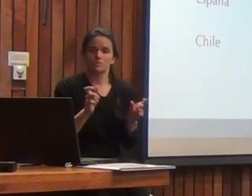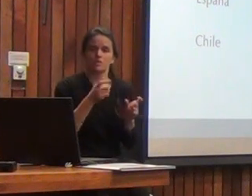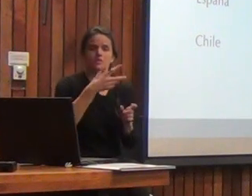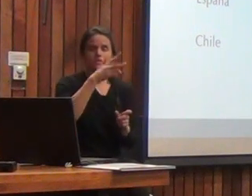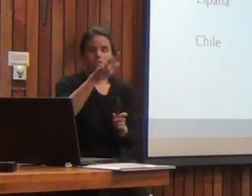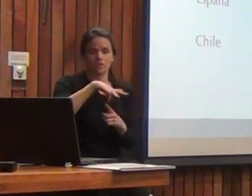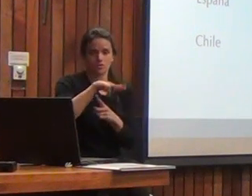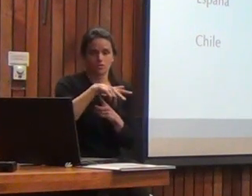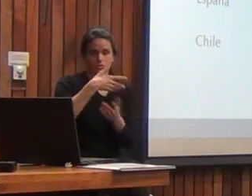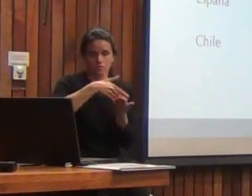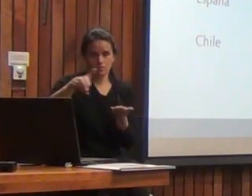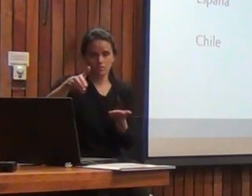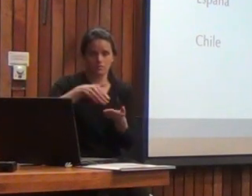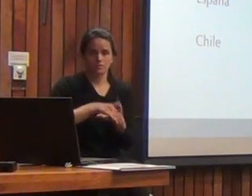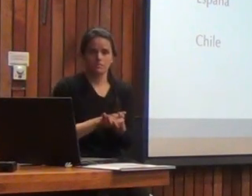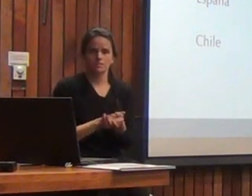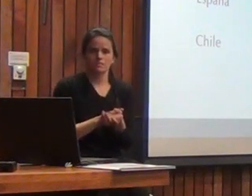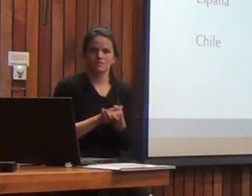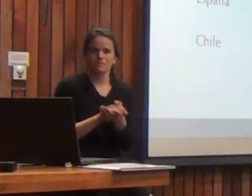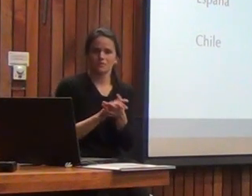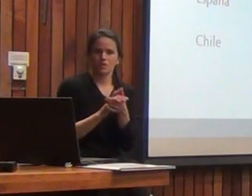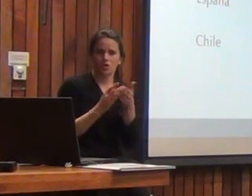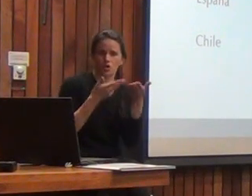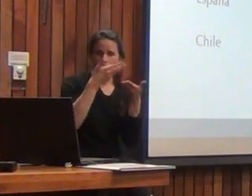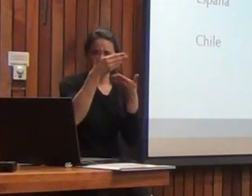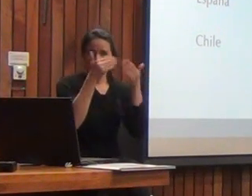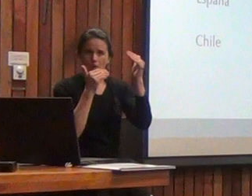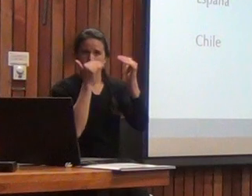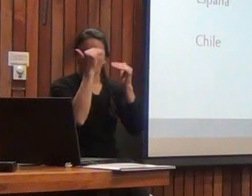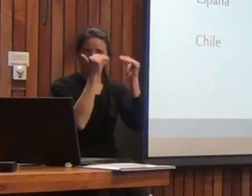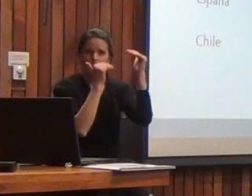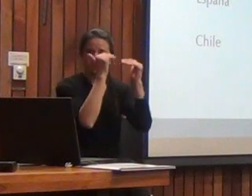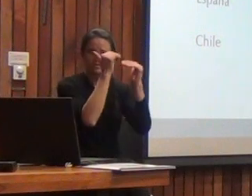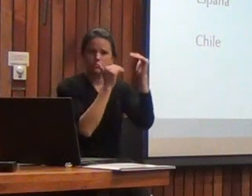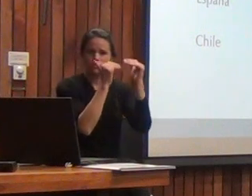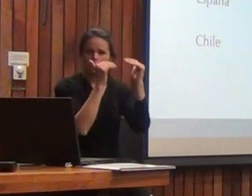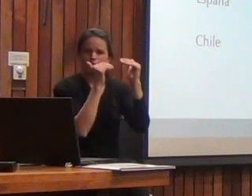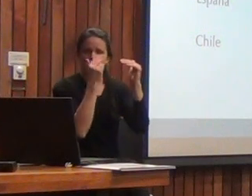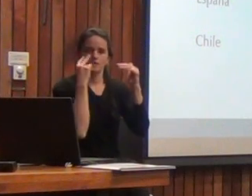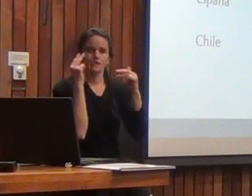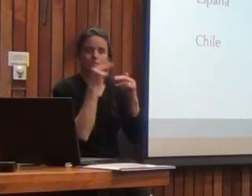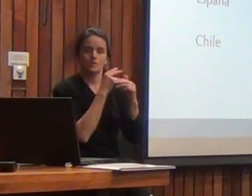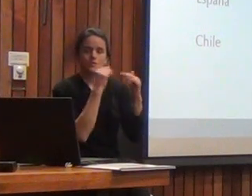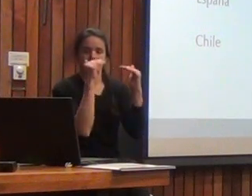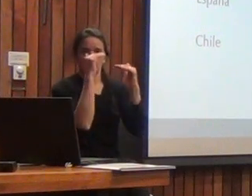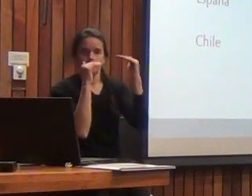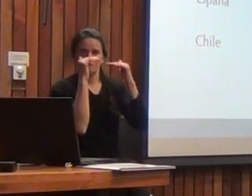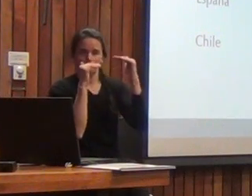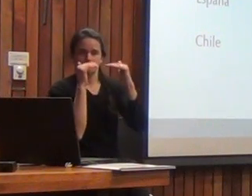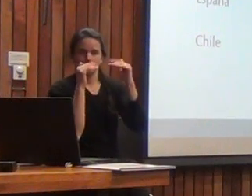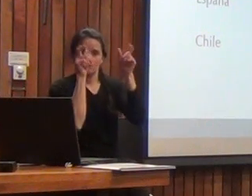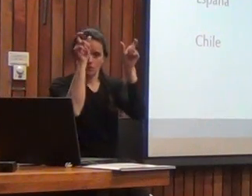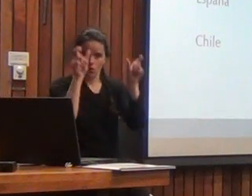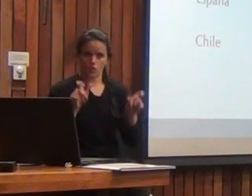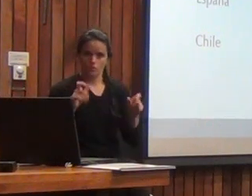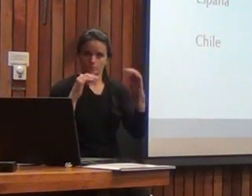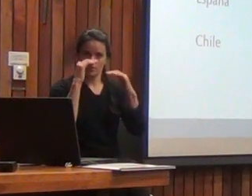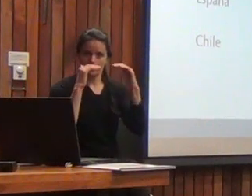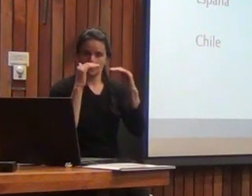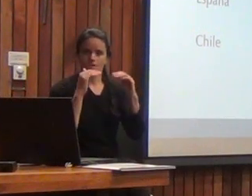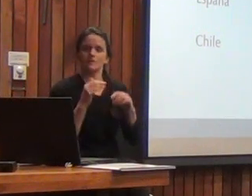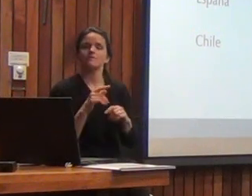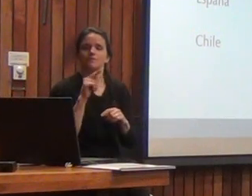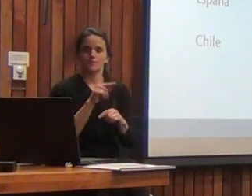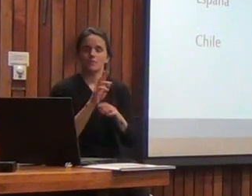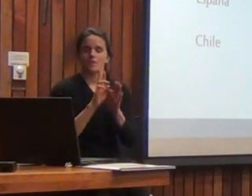la relación entre estos dos entre estas dos columnas nos vamos a dar cuenta que en términos de representatividad la escala